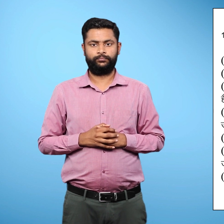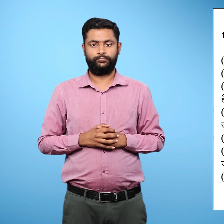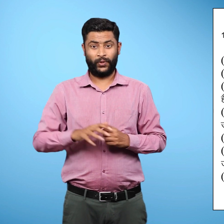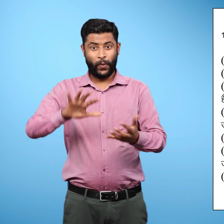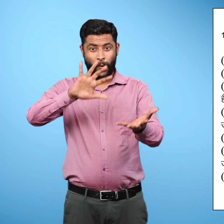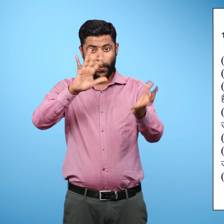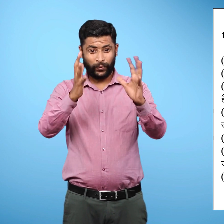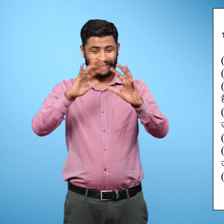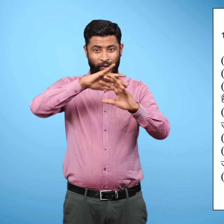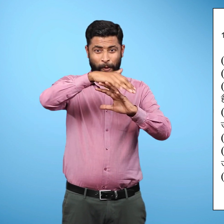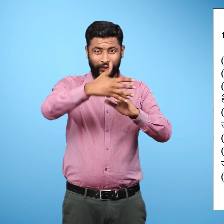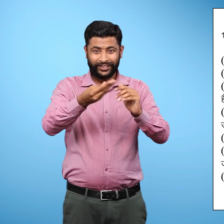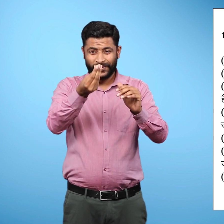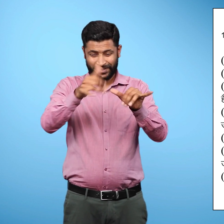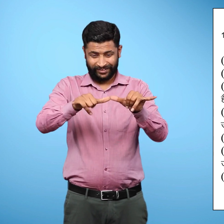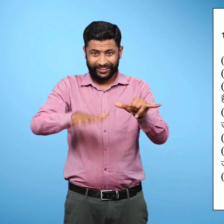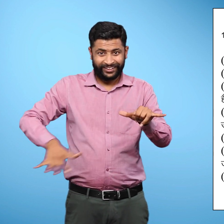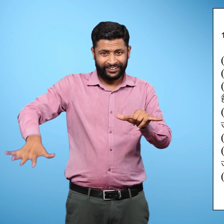प्रमुक्स थल रूप कौन-कौन से हैं